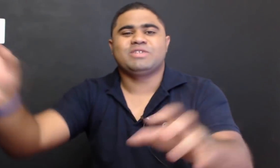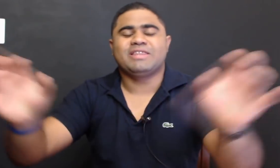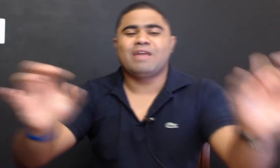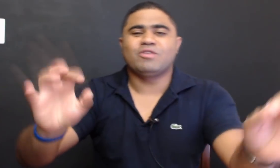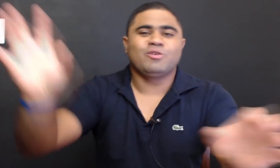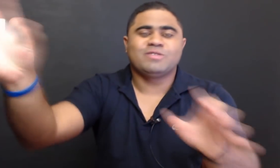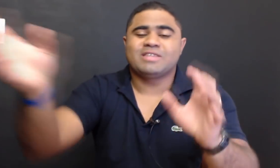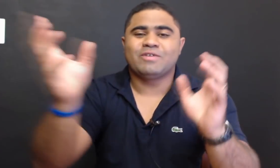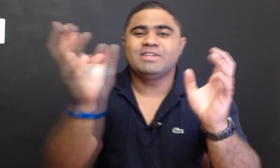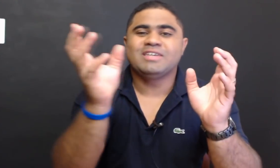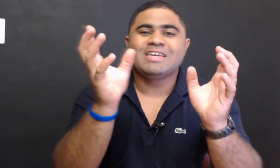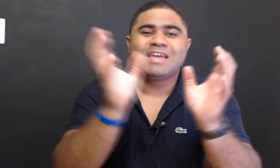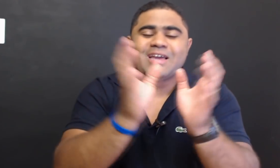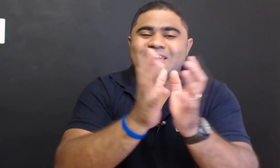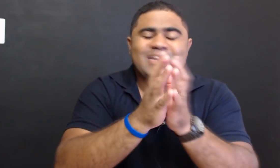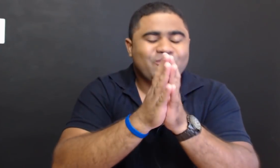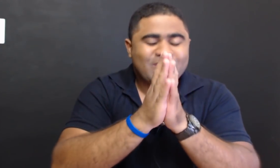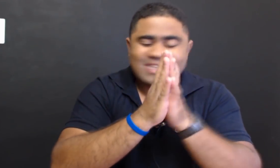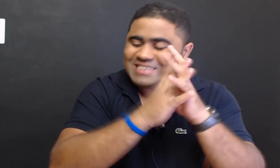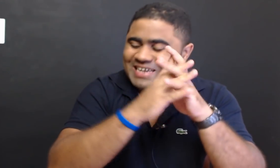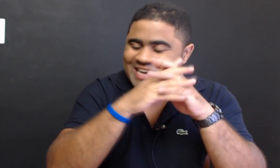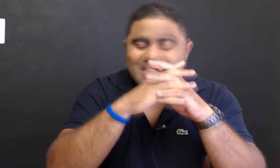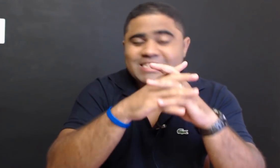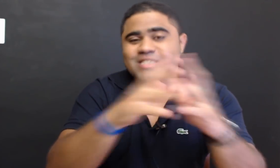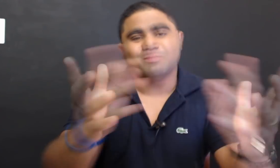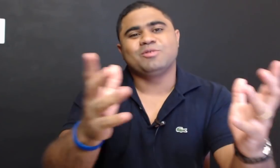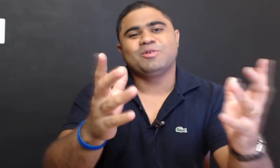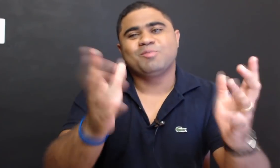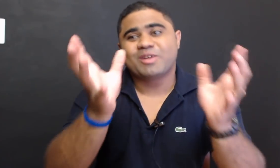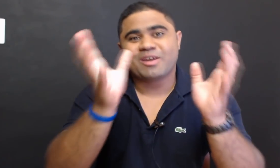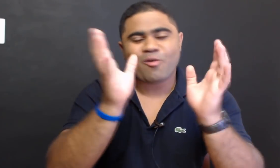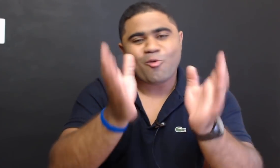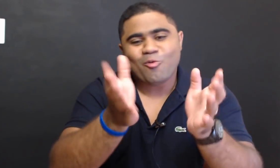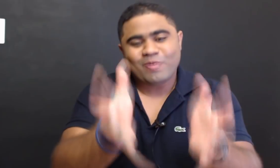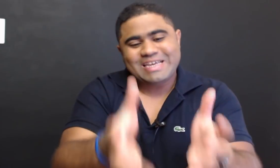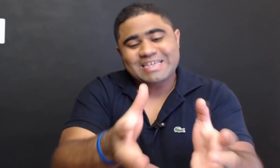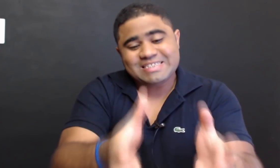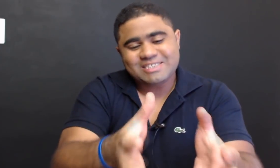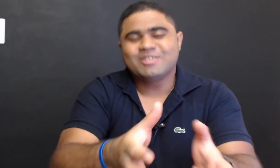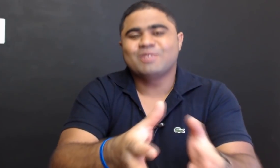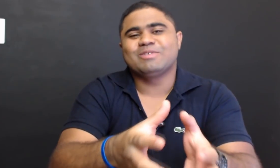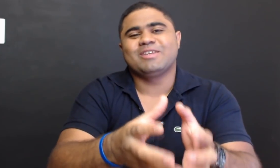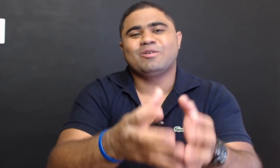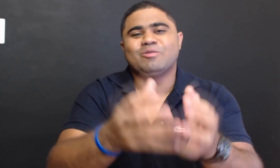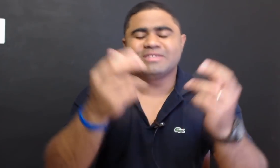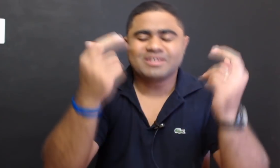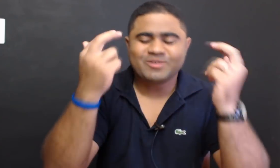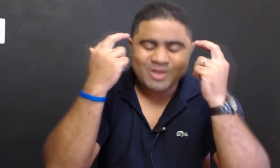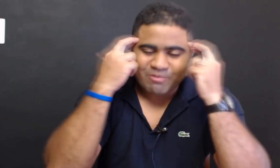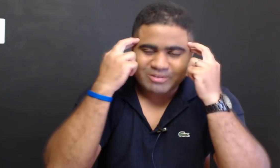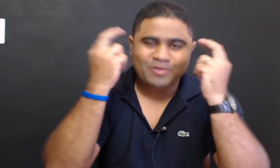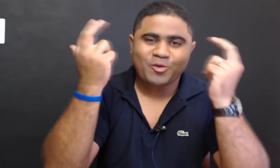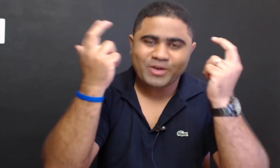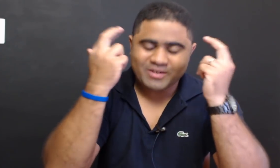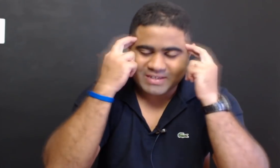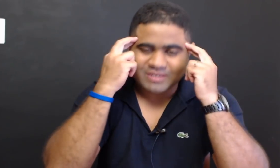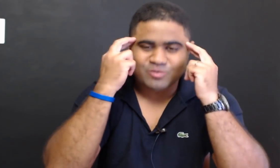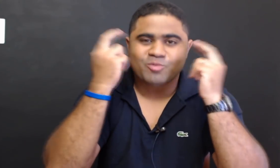um centavo aqui, outro centavo ali, ele sai caríssimo, porque com esse dinheiro que você está economizando, você está colocando aqui, sou